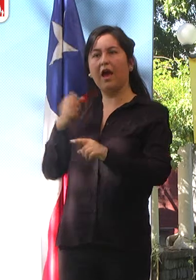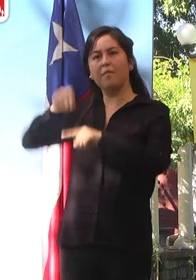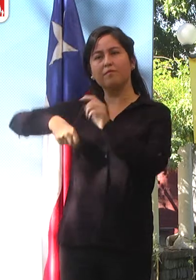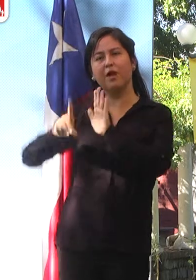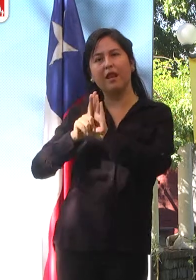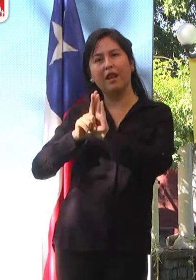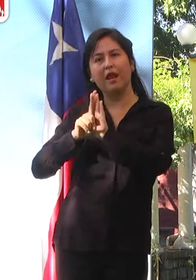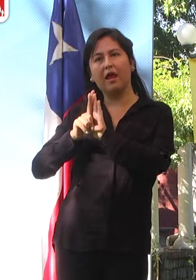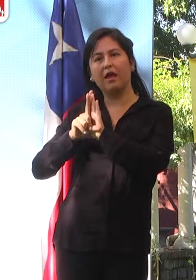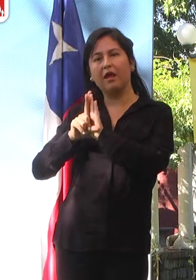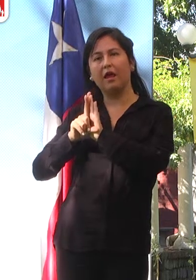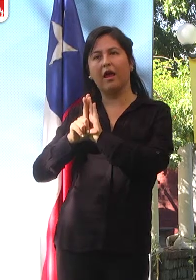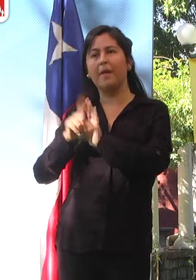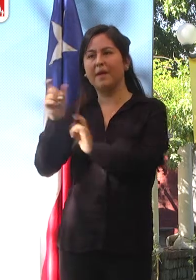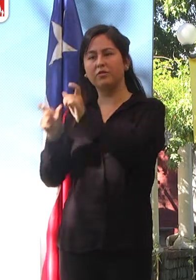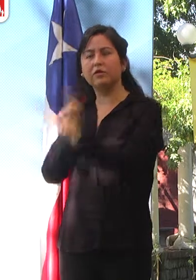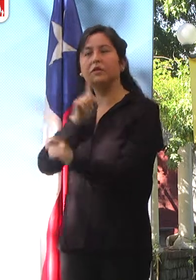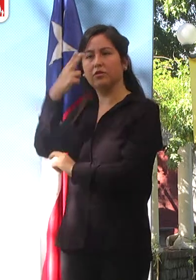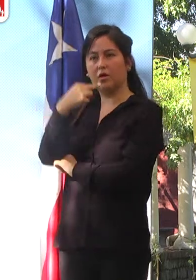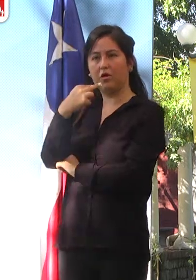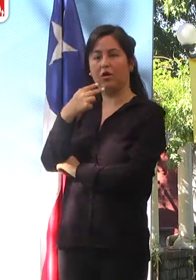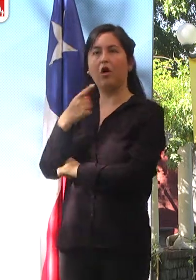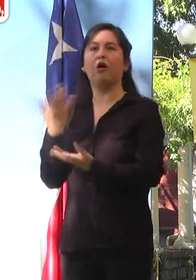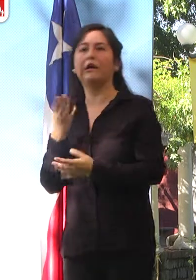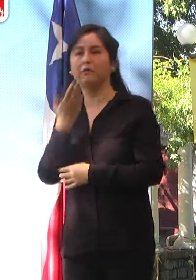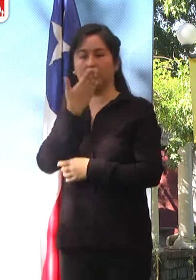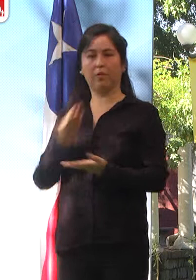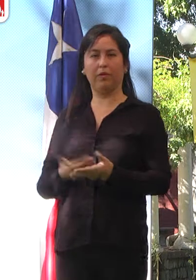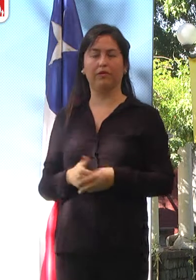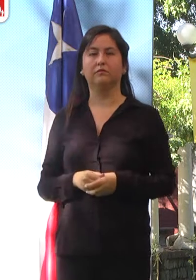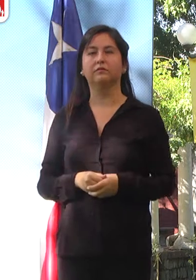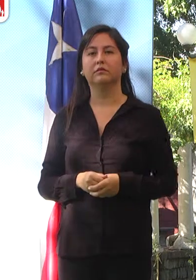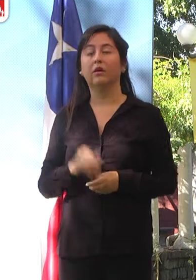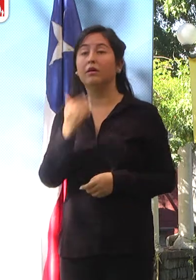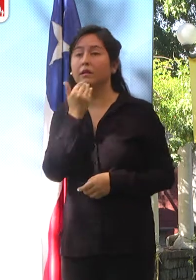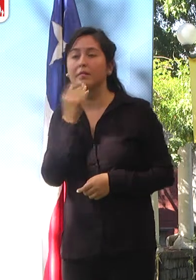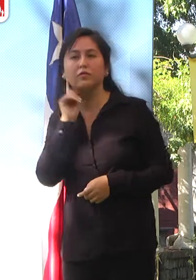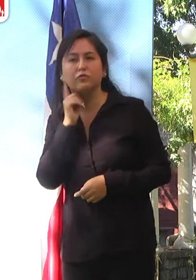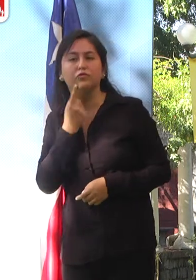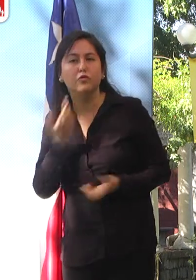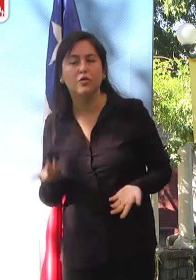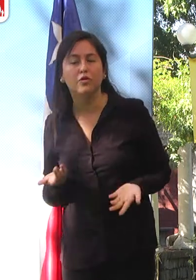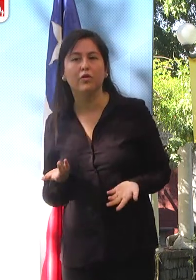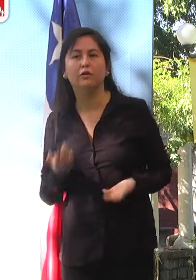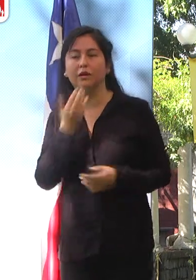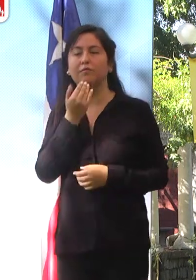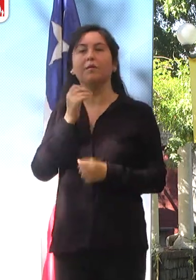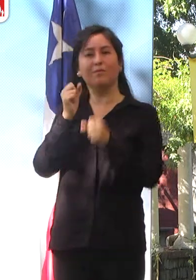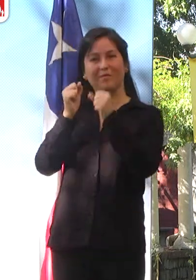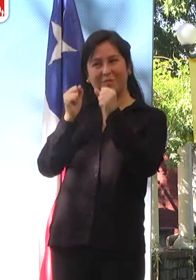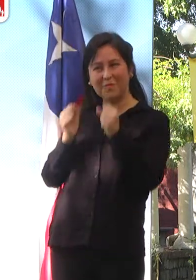dice que las personas que son ciegos, que son mudos y que son sordos, también pueden ser jueces.